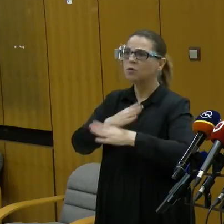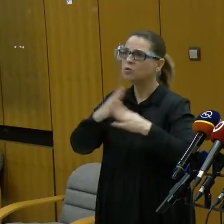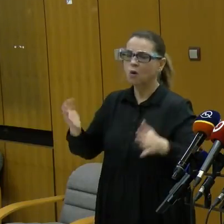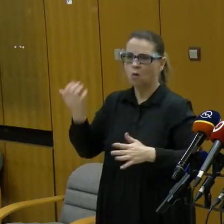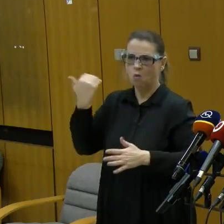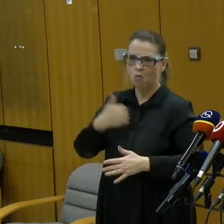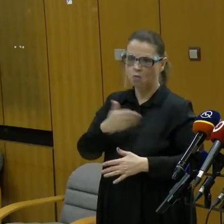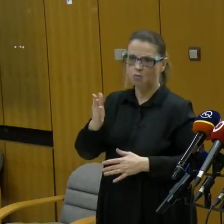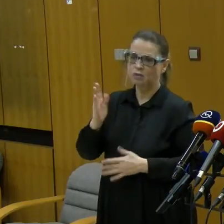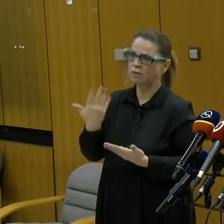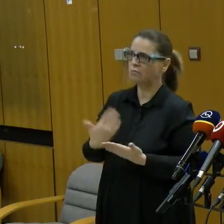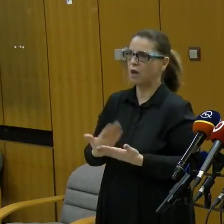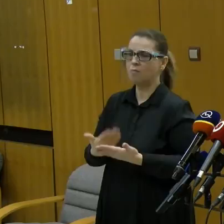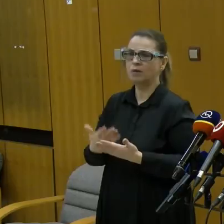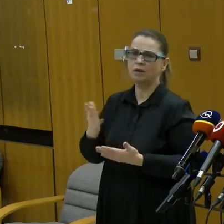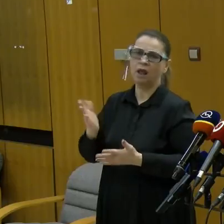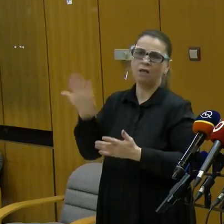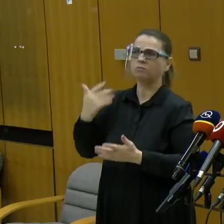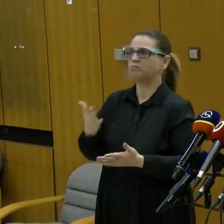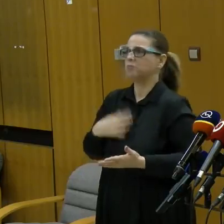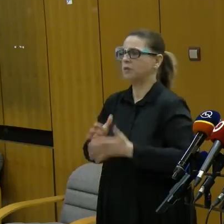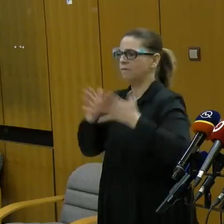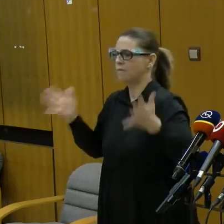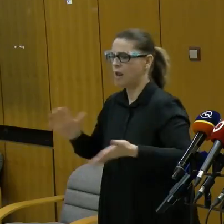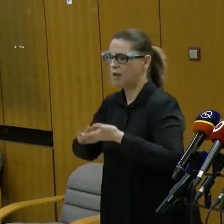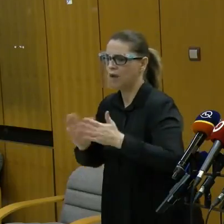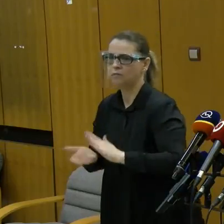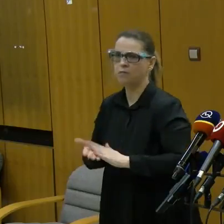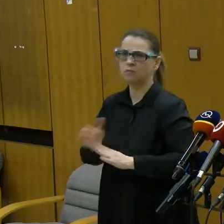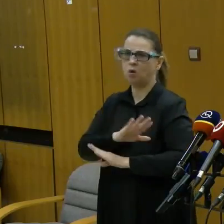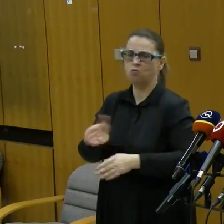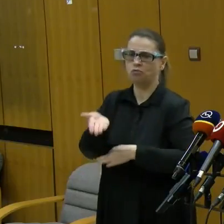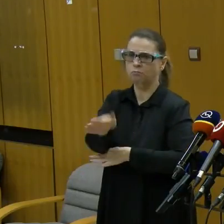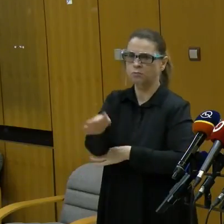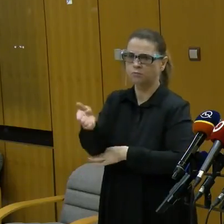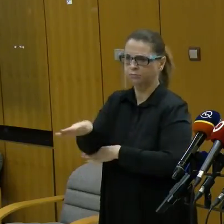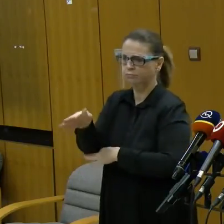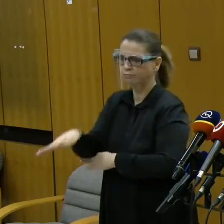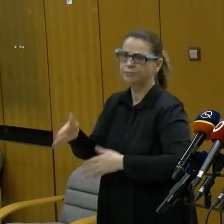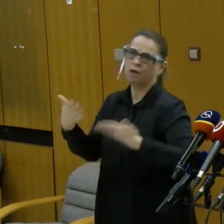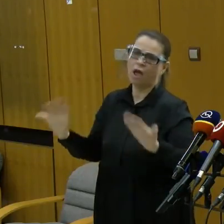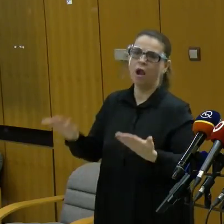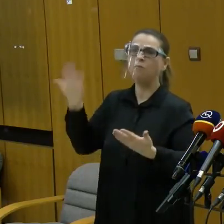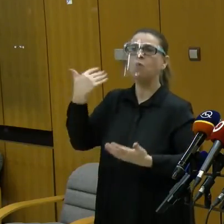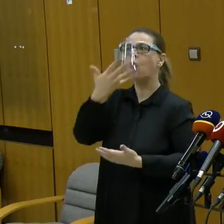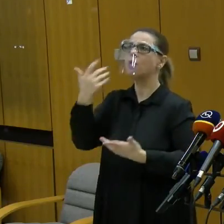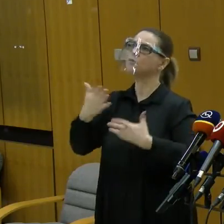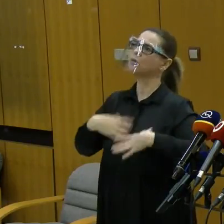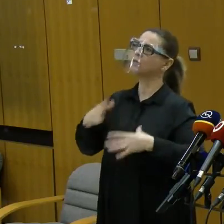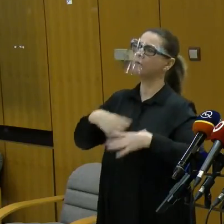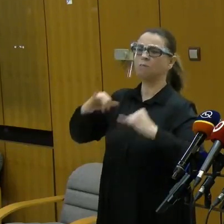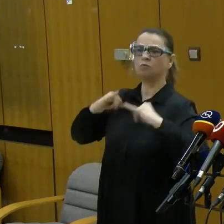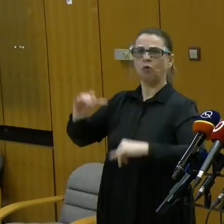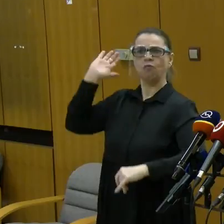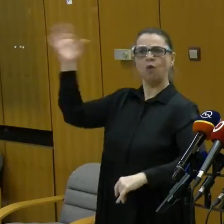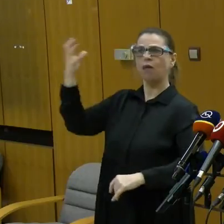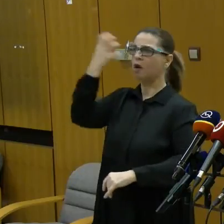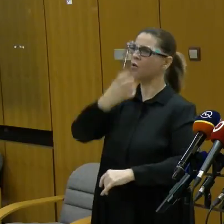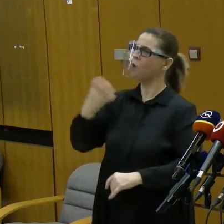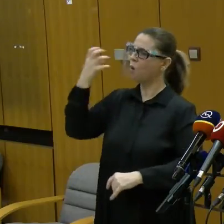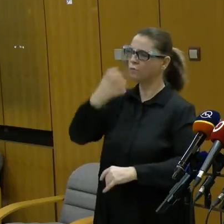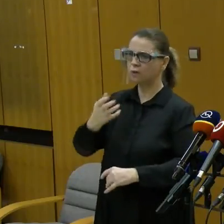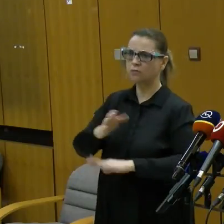My na ľudí, ktorí chceli mať veľké svadby a prišli o príbuzných. Skratka na ľudí, ktorí si nevedeli niektoré veci